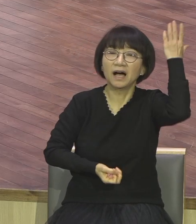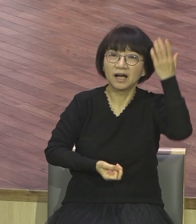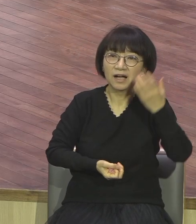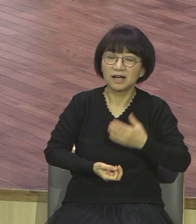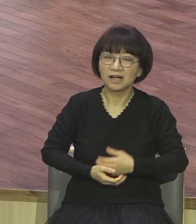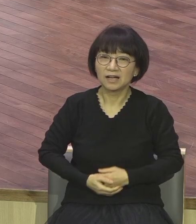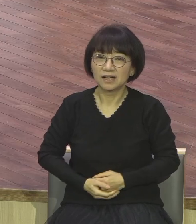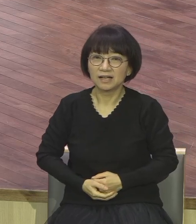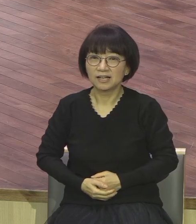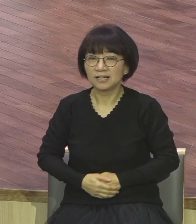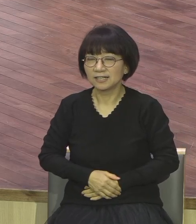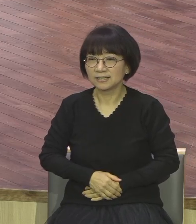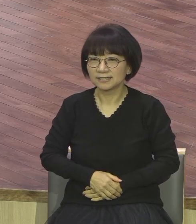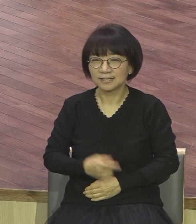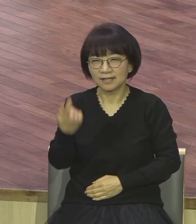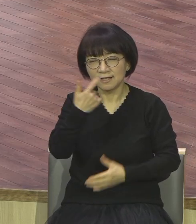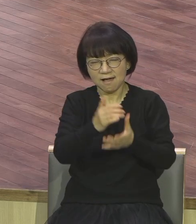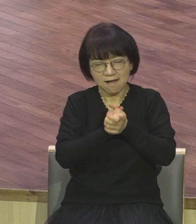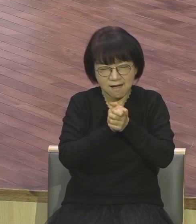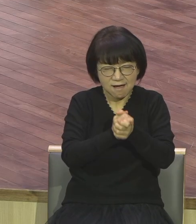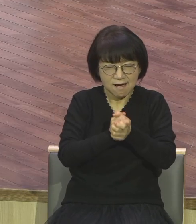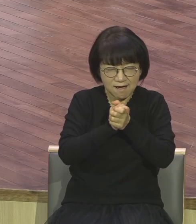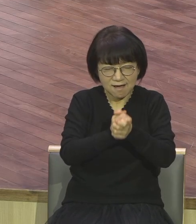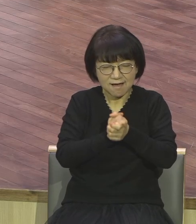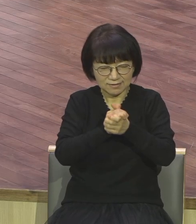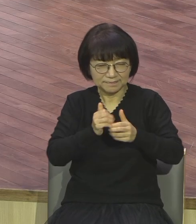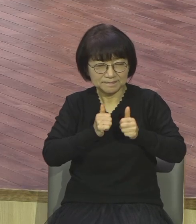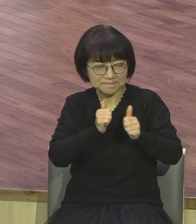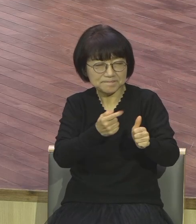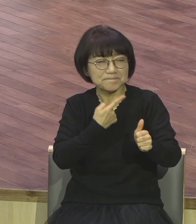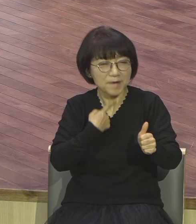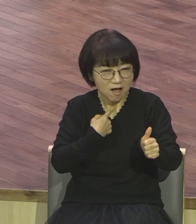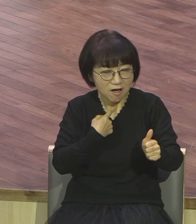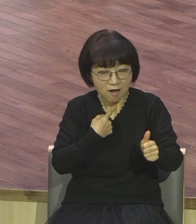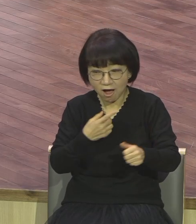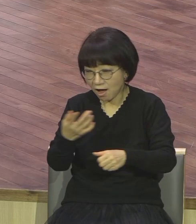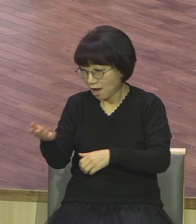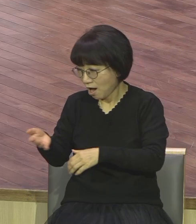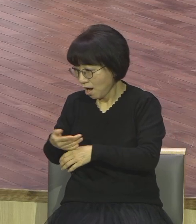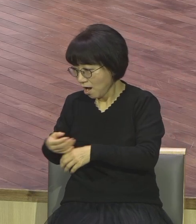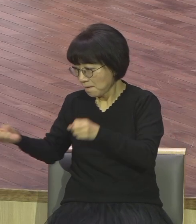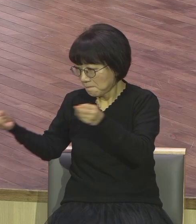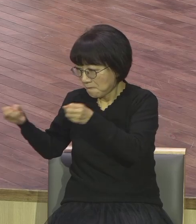그렇게 기도 많이 하는 사람은 기도 안 합니다 훈련 기대하는 사람은 훈련 안 받습니다